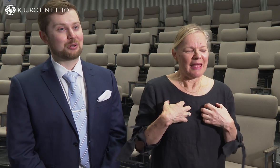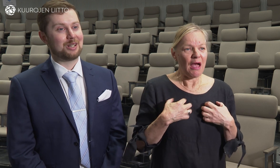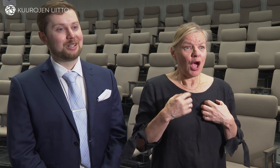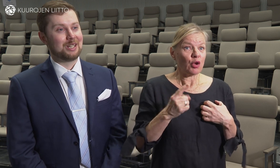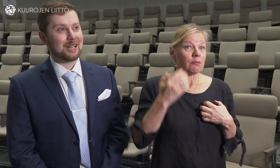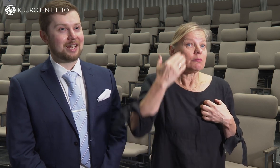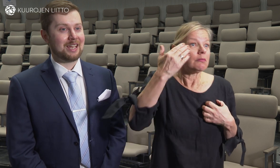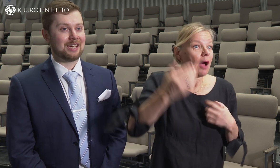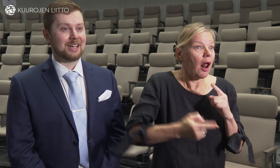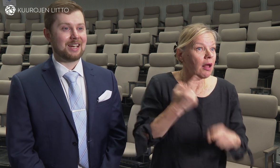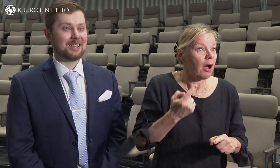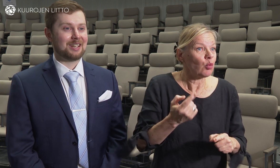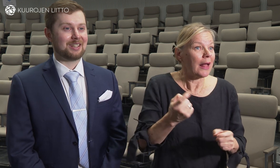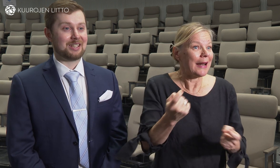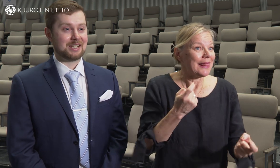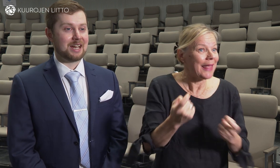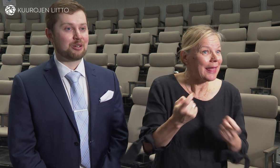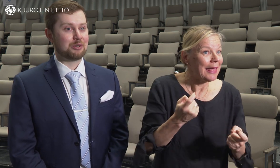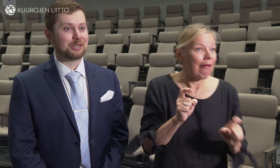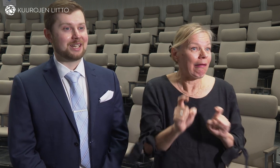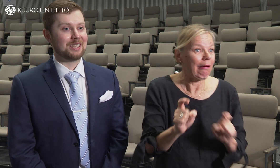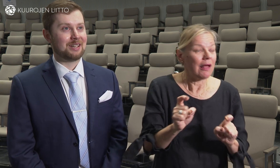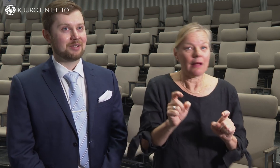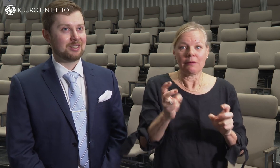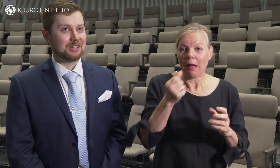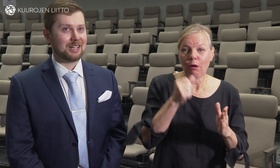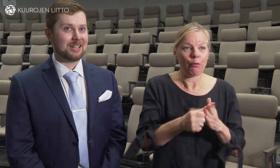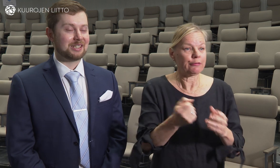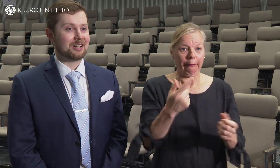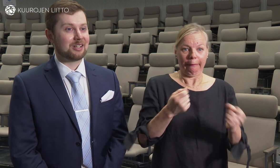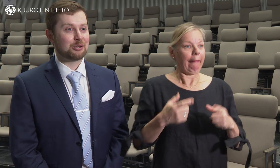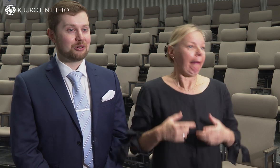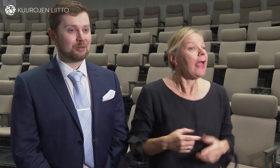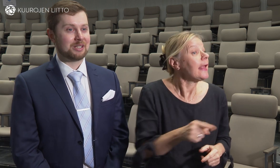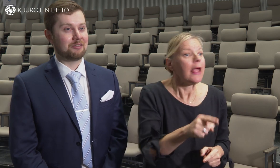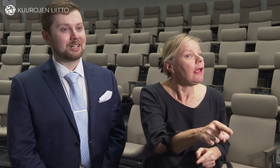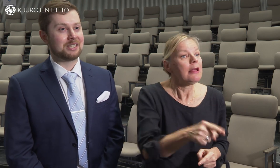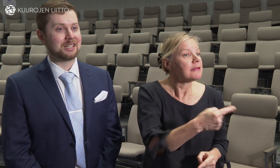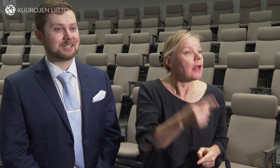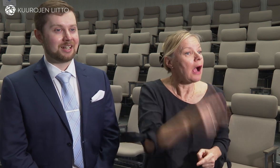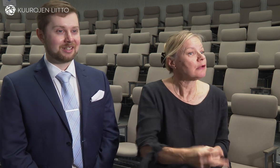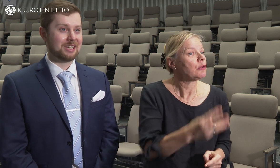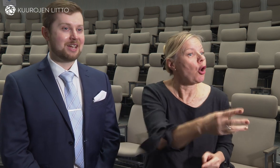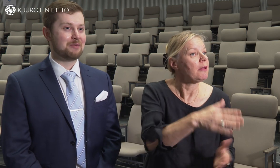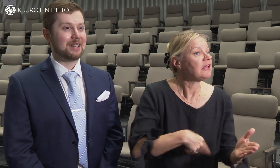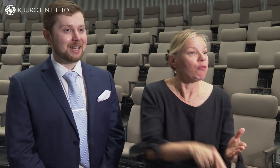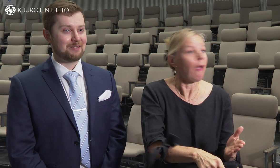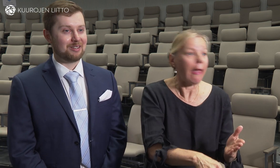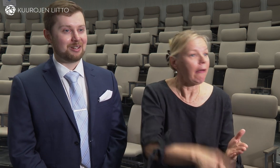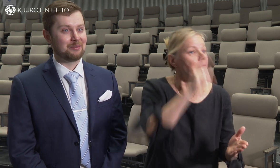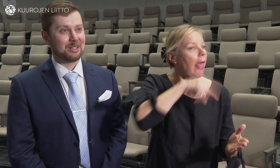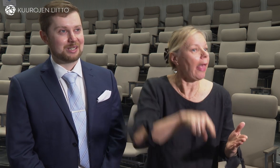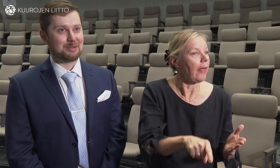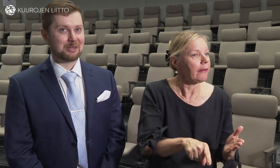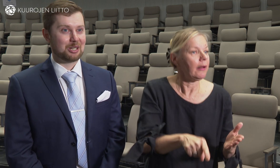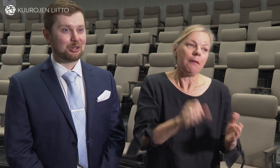vaiheessa tulla kritiikkiä tai sähköposteja, että siellä 123 sivulla itse asiassa tämä asia ei mene näin,